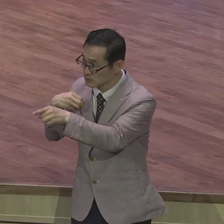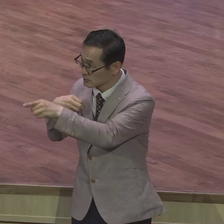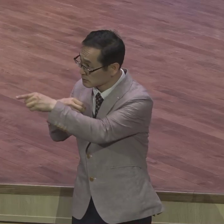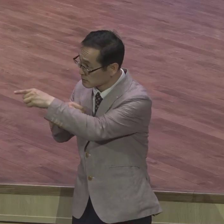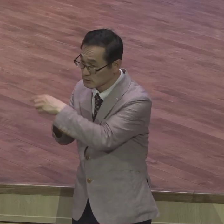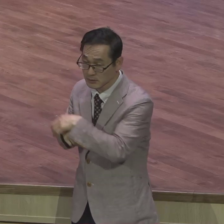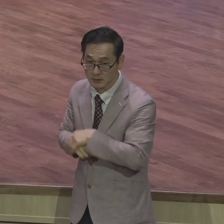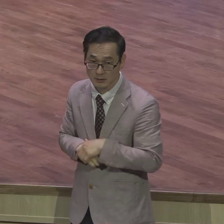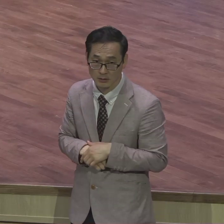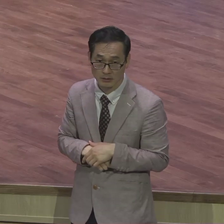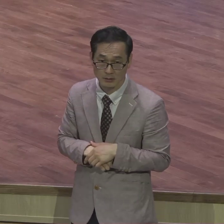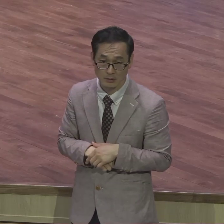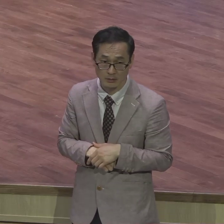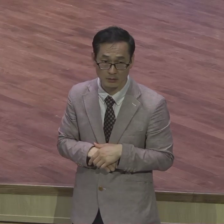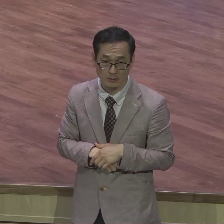전쟁을 떠나는